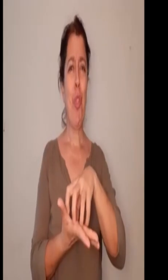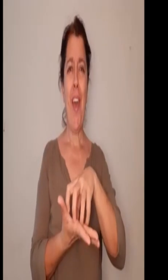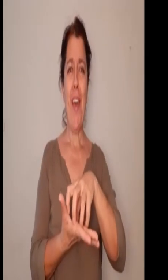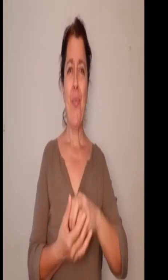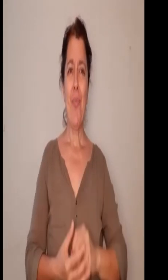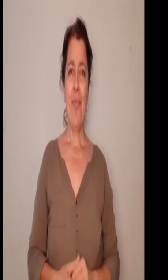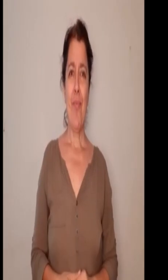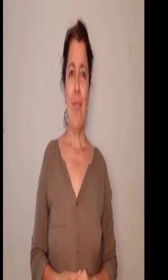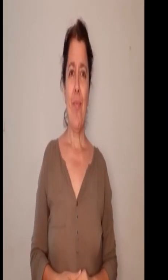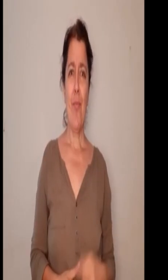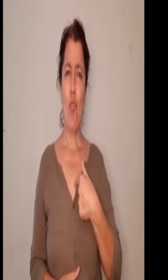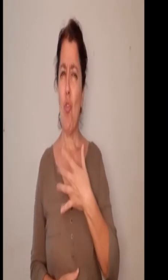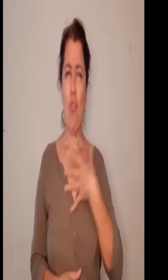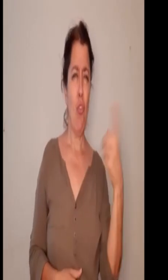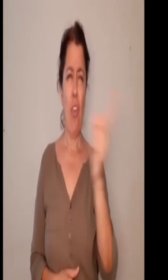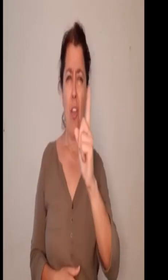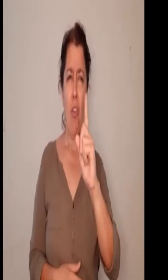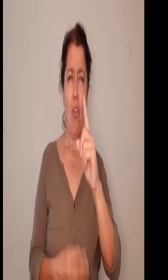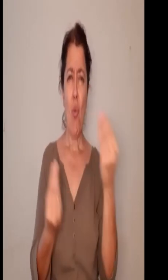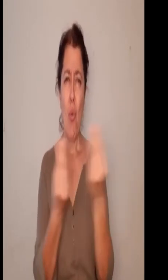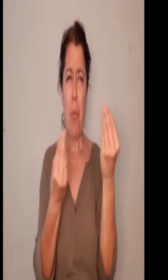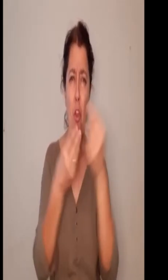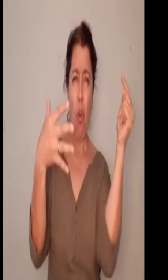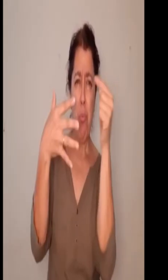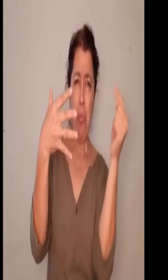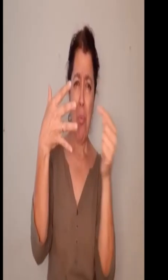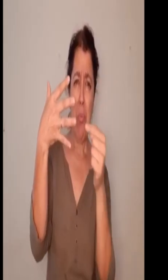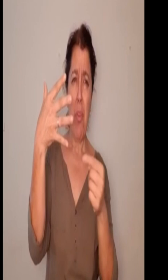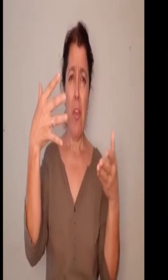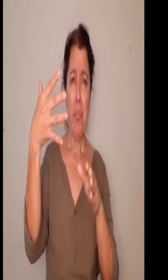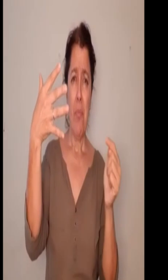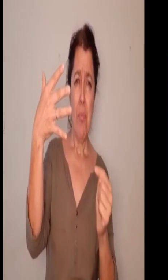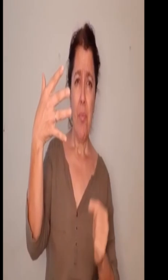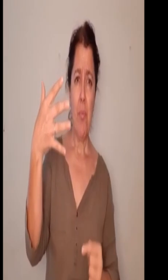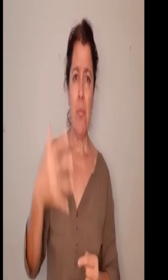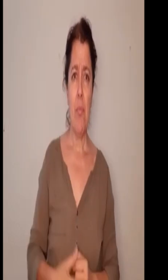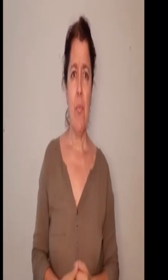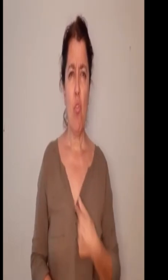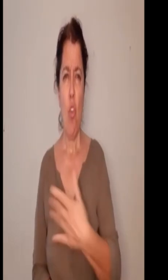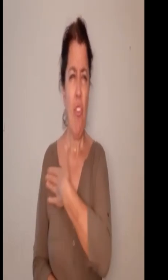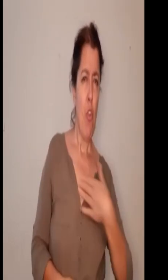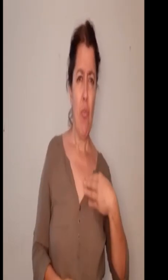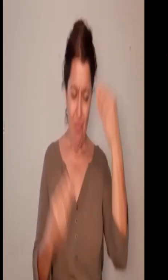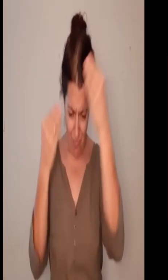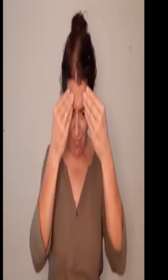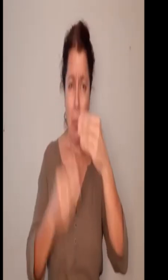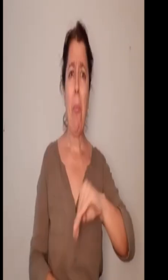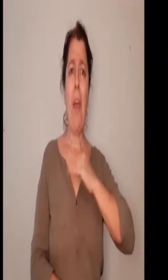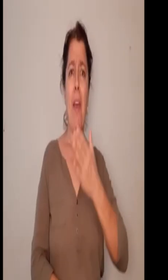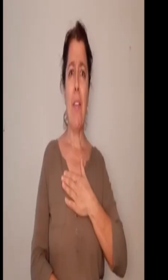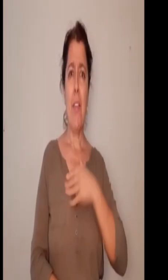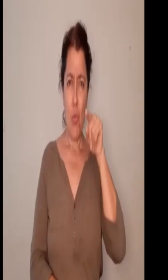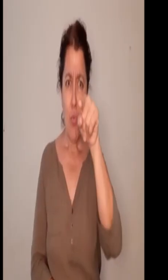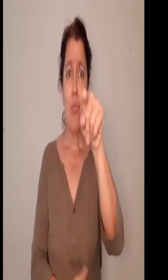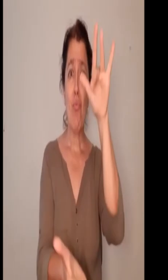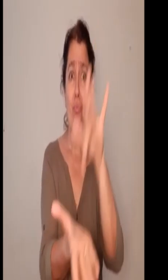seas tú Conecta el latido del corazón Verás que te calma y te